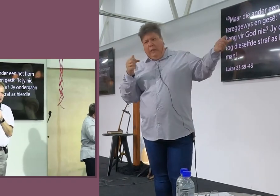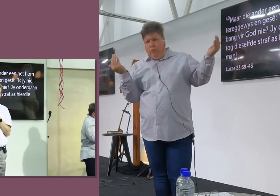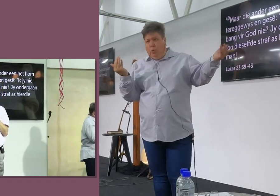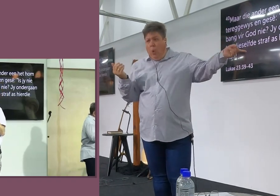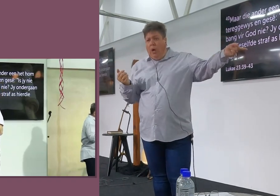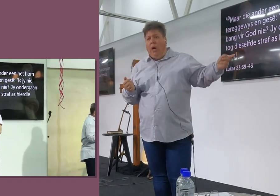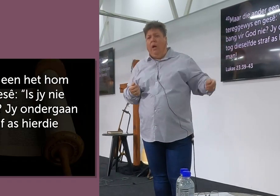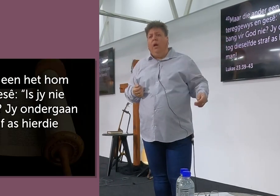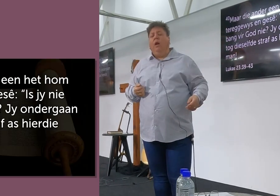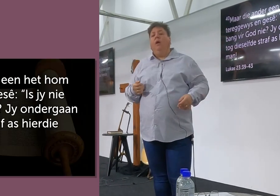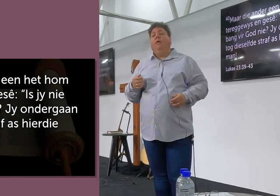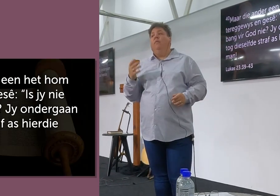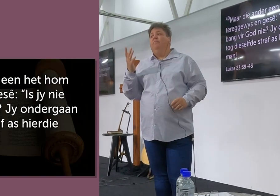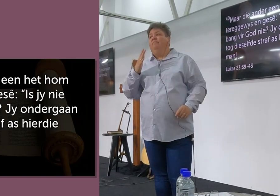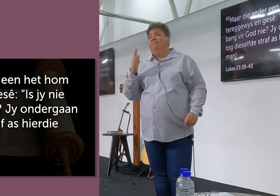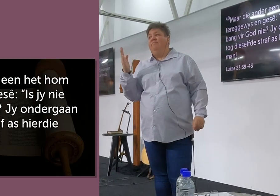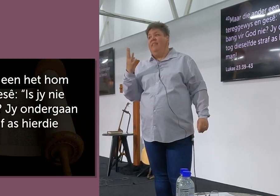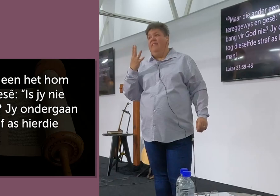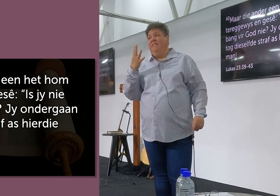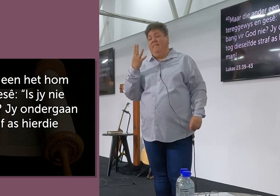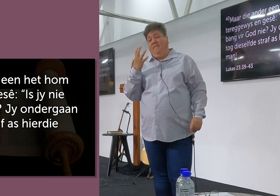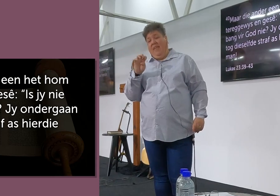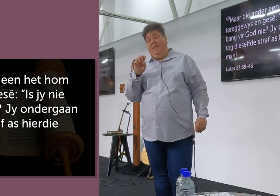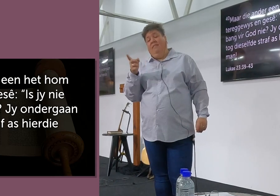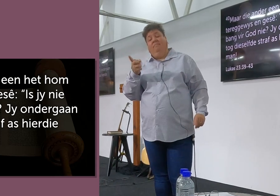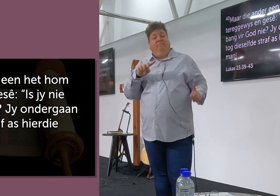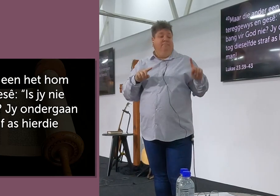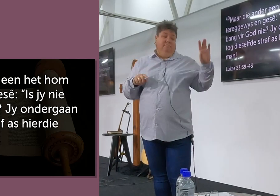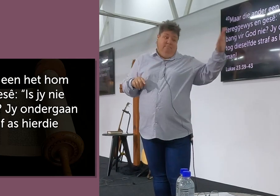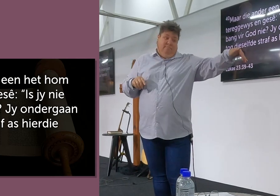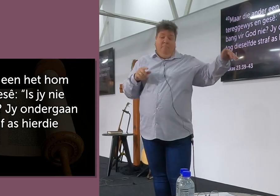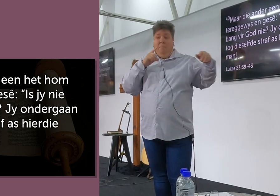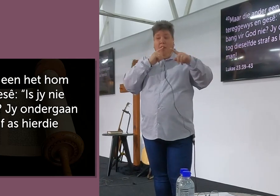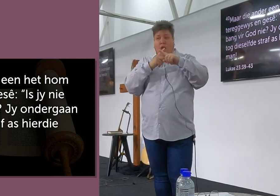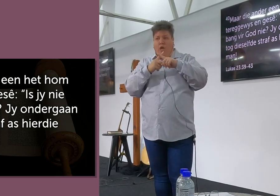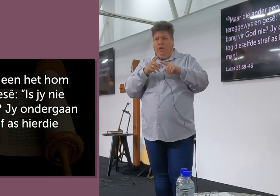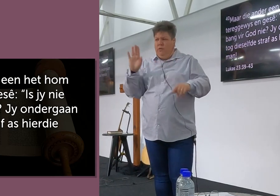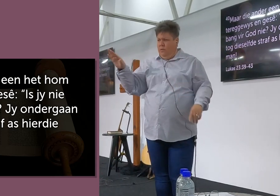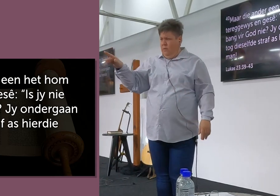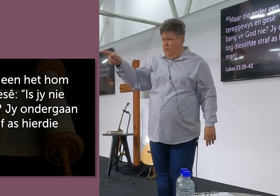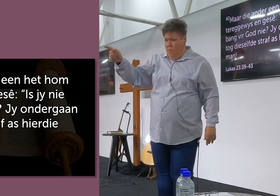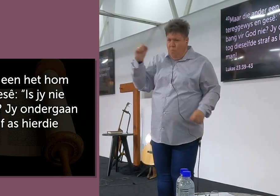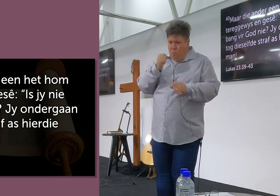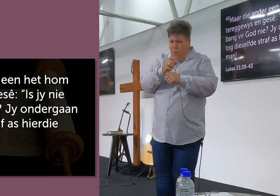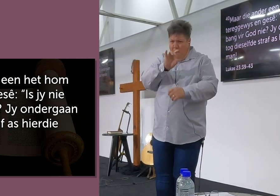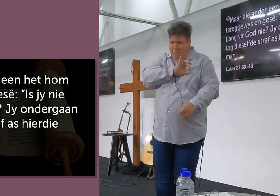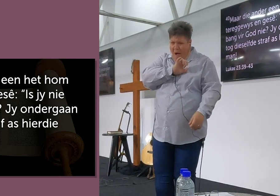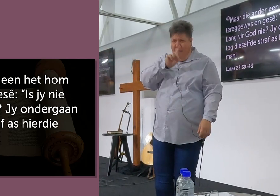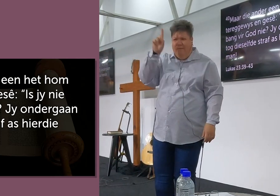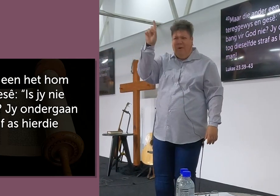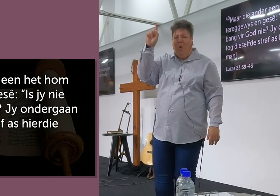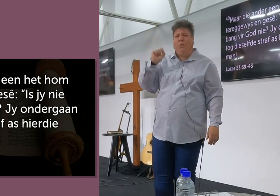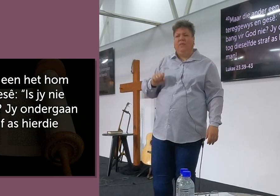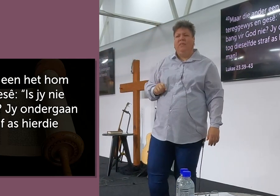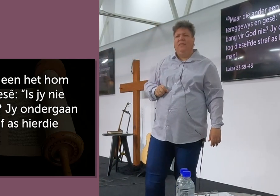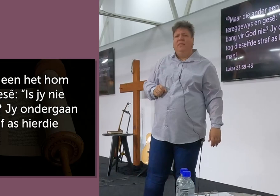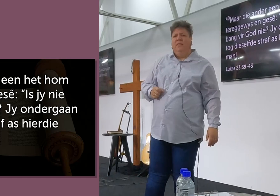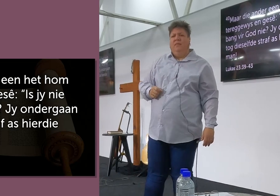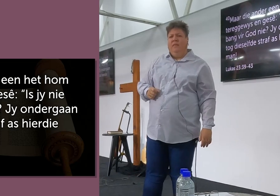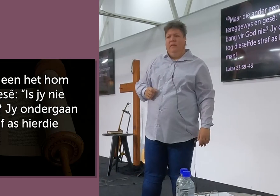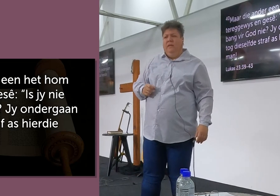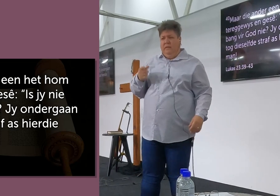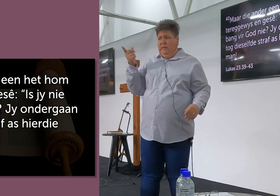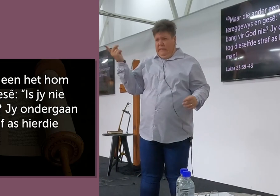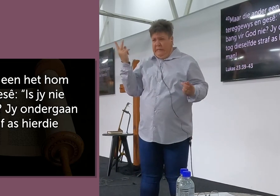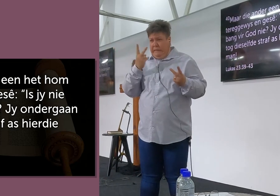Vers 40, Maar die ander een, Het vir hom tereggeweising gesê, Is jy nie bang vir God nie, Jou ondergaan toch die